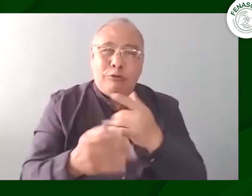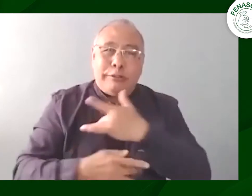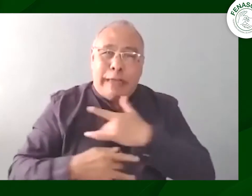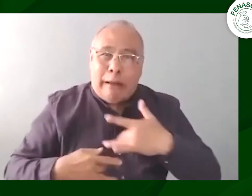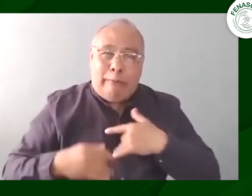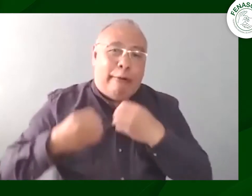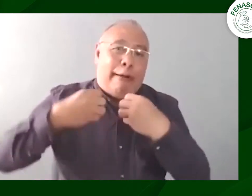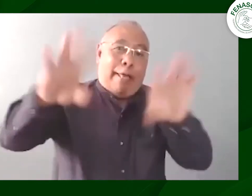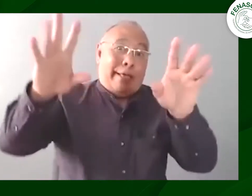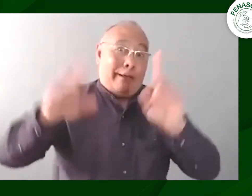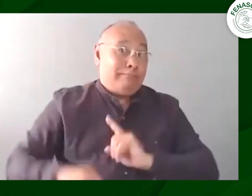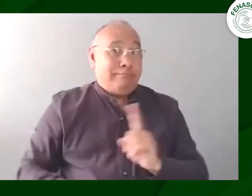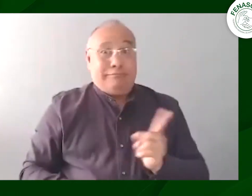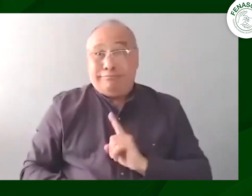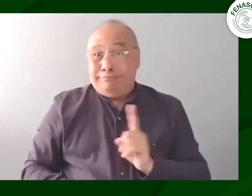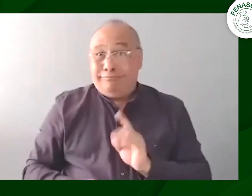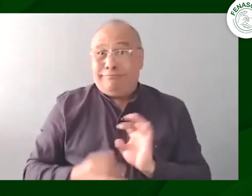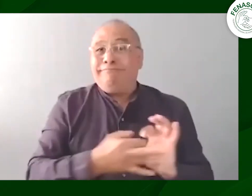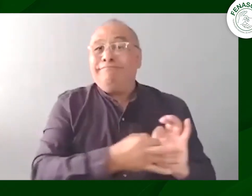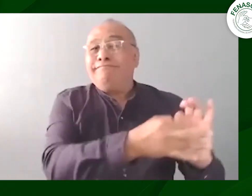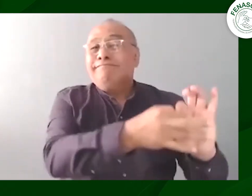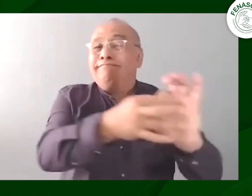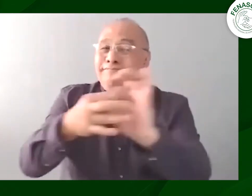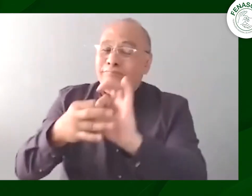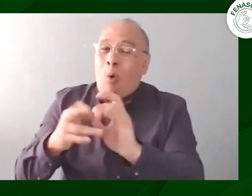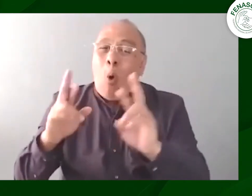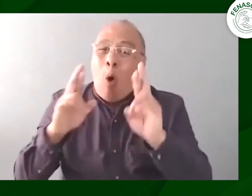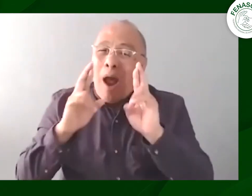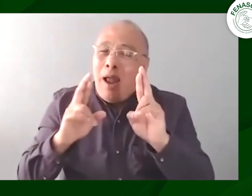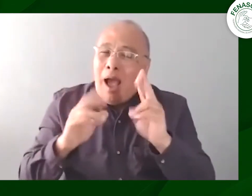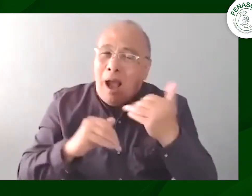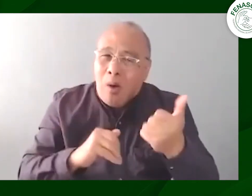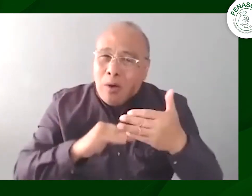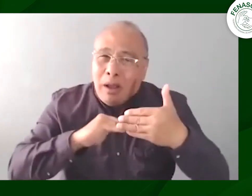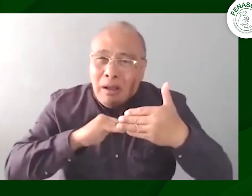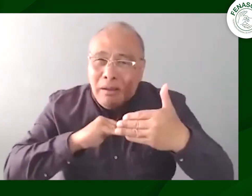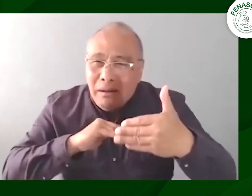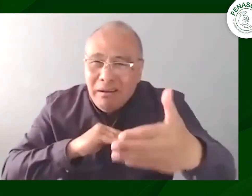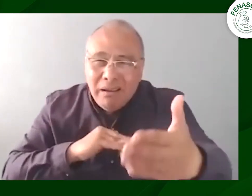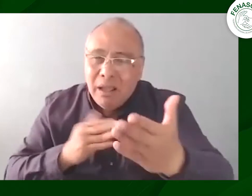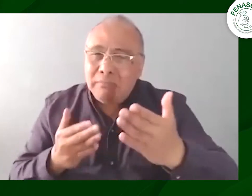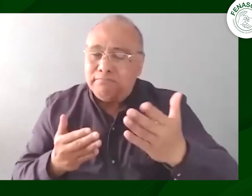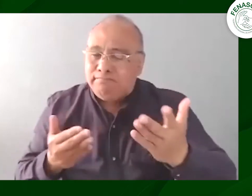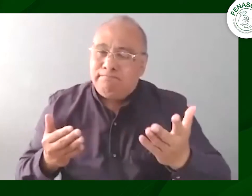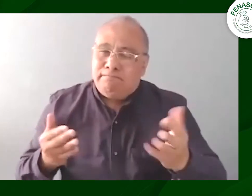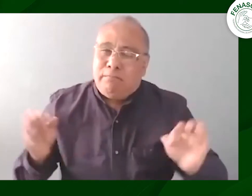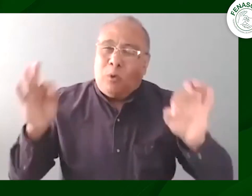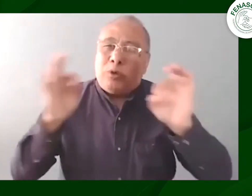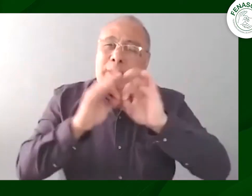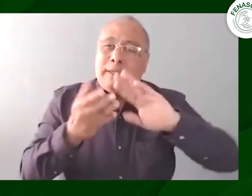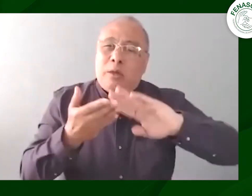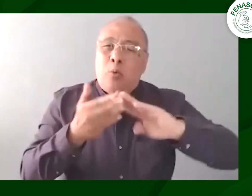vamos a ese plantón y vamos a ver qué sucede vamos a ver cómo sale esto solamente se logra unidos